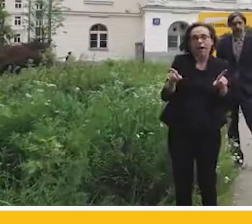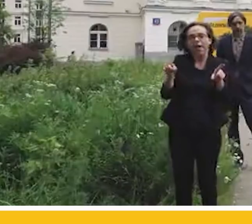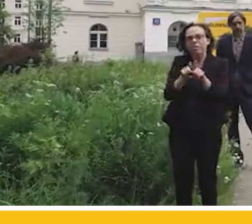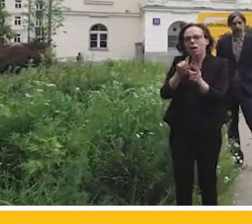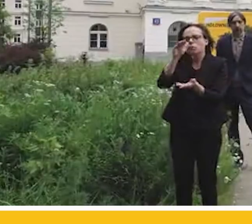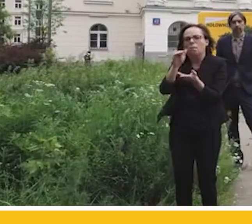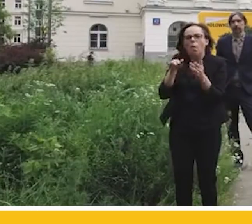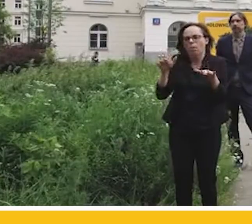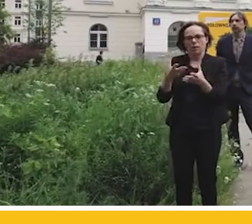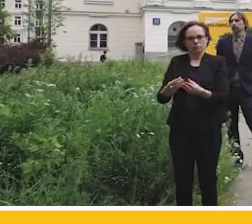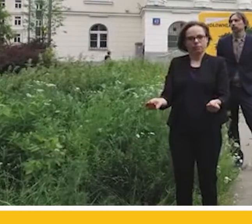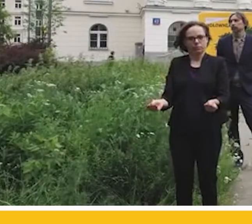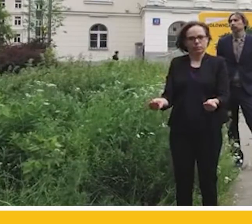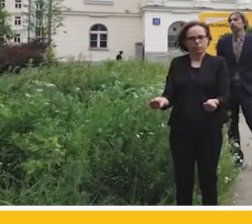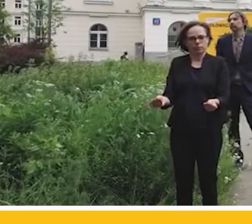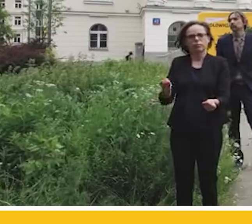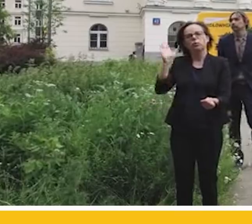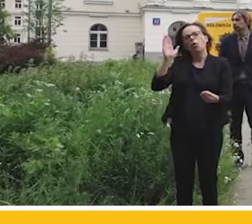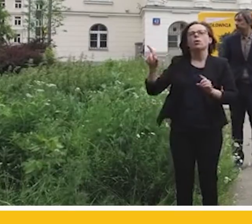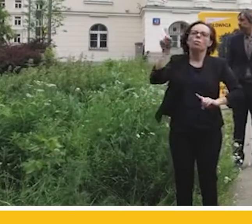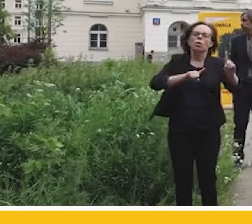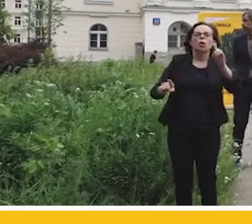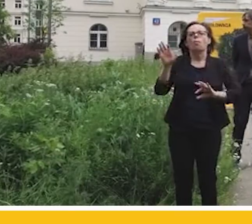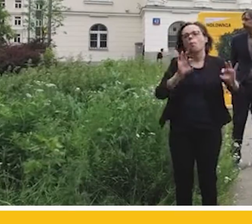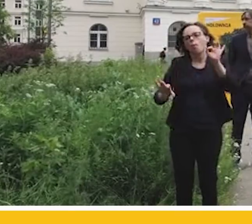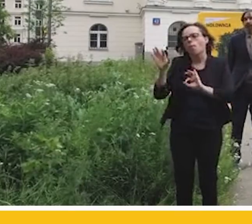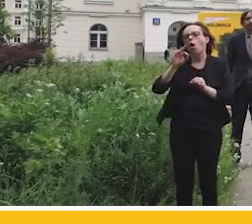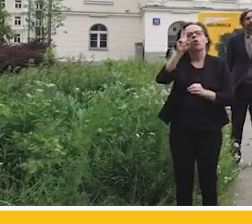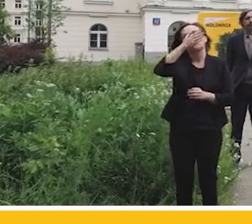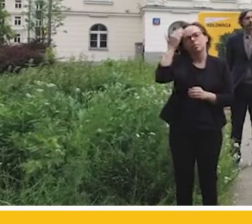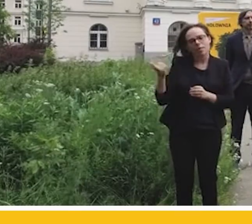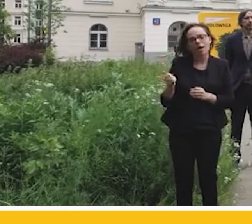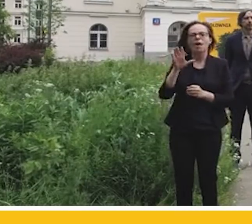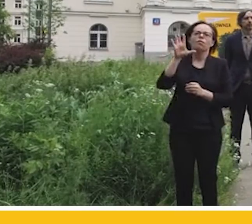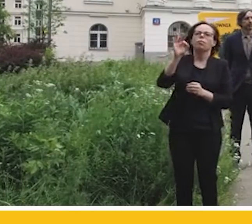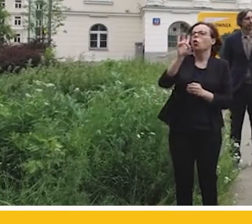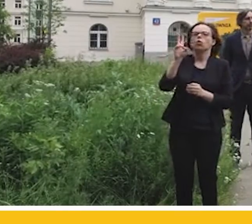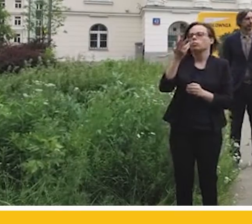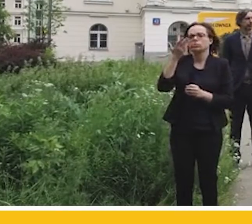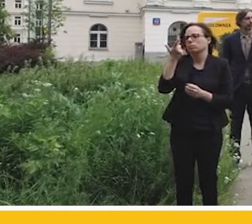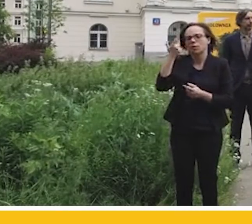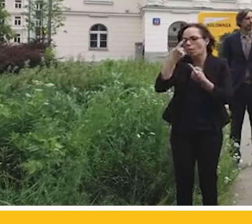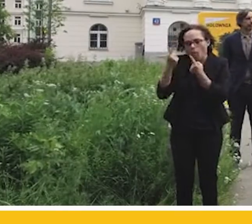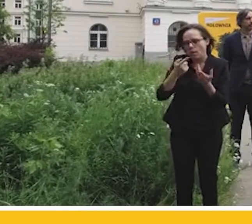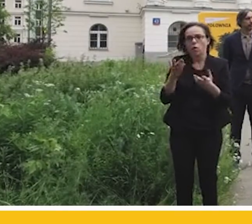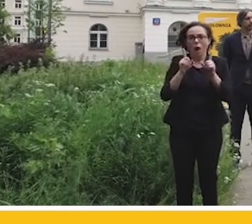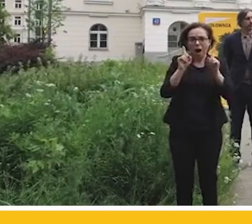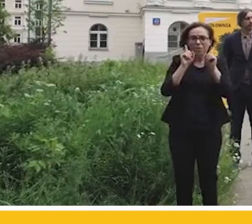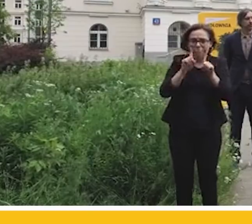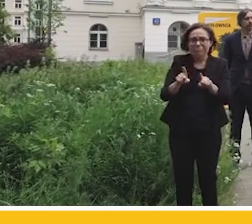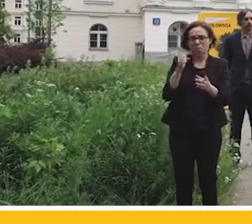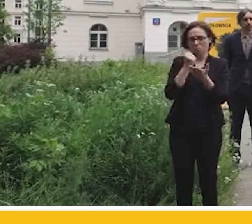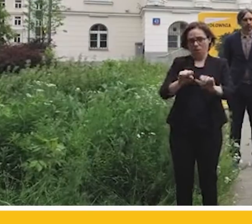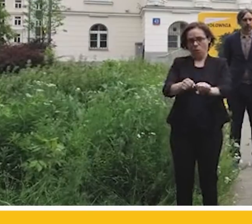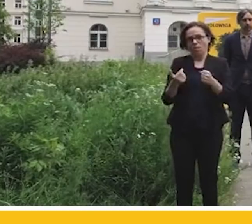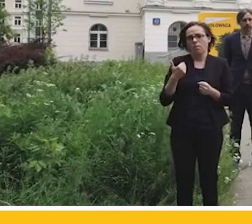Zaczęto tłumaczyć się, że ktoś nie wiedział, ktoś nie zdawał sobie sprawy. Złamano ewidentnie prawo. Byliśmy przed chwilą,